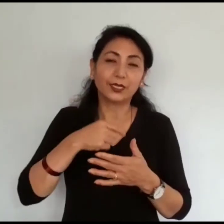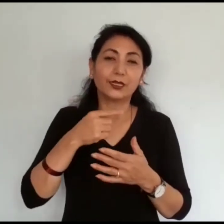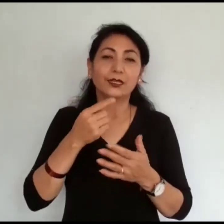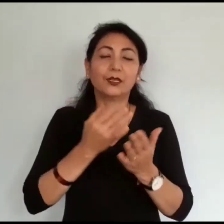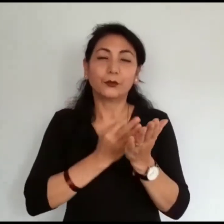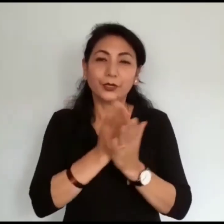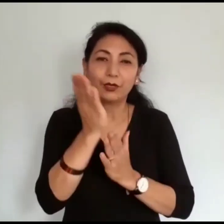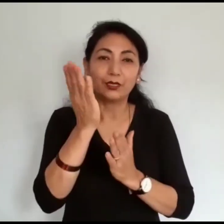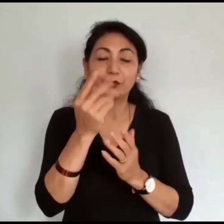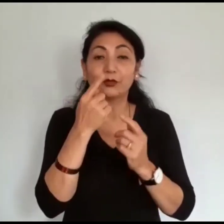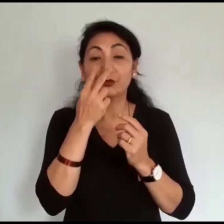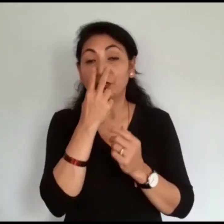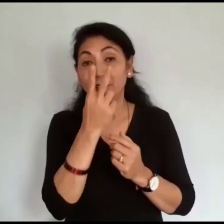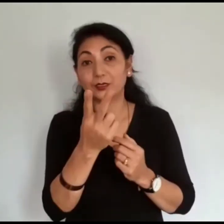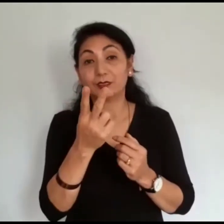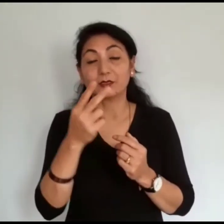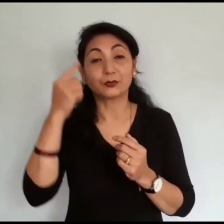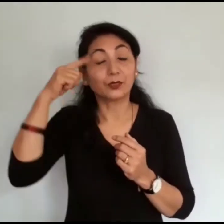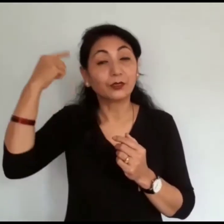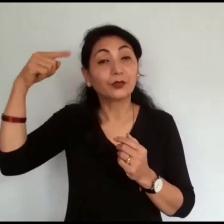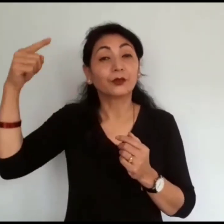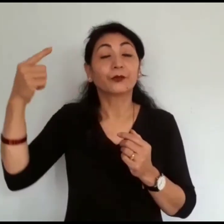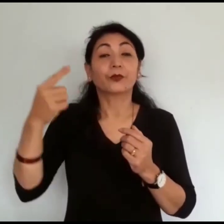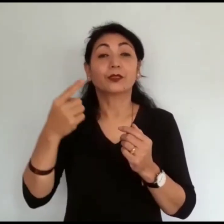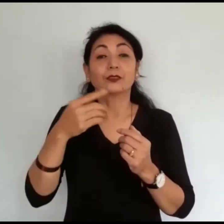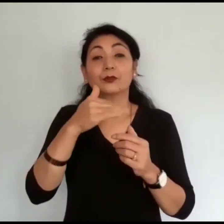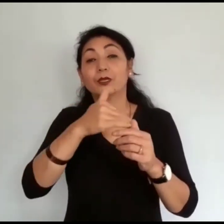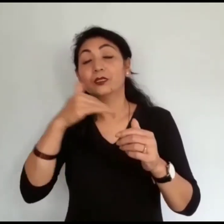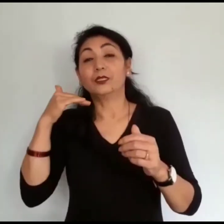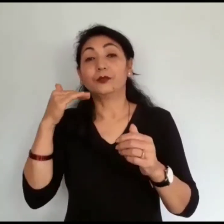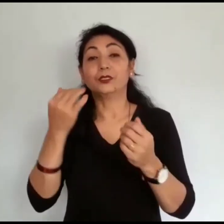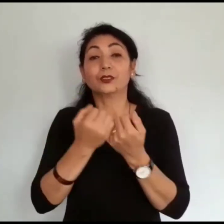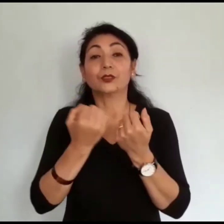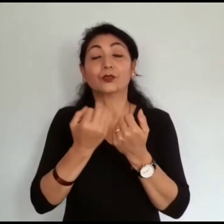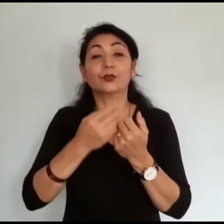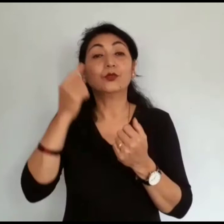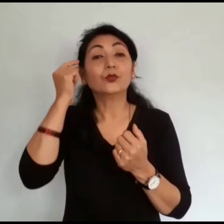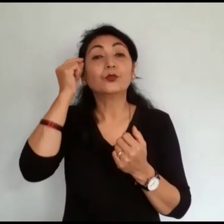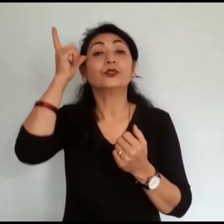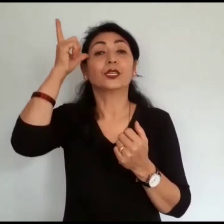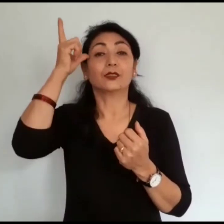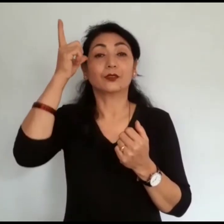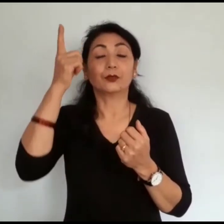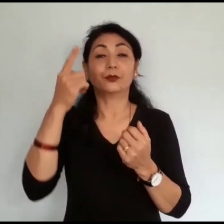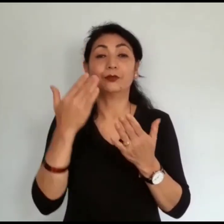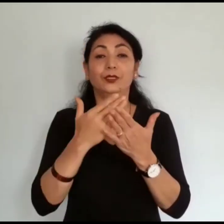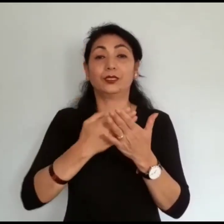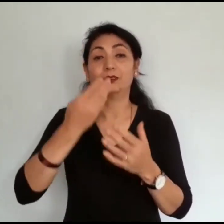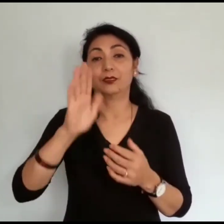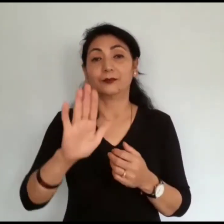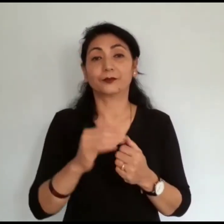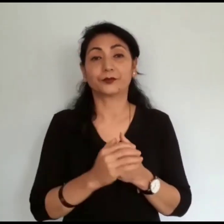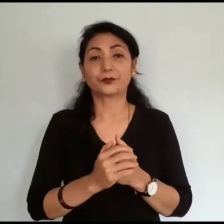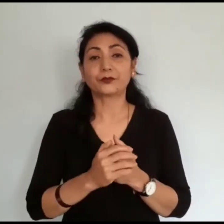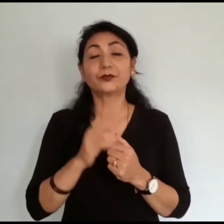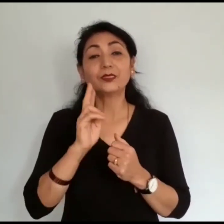भावना र विवाहार को नजर बाट स्ट्रेस एंग्जाईटी र डिप्रेशन को बुझाई 14